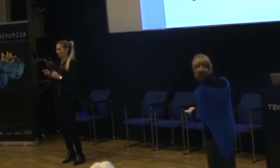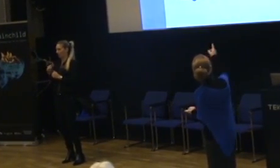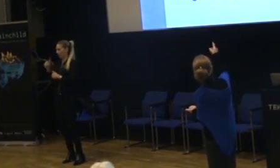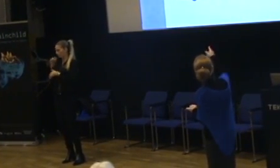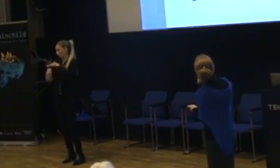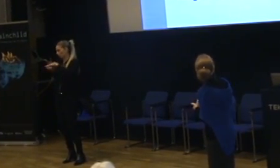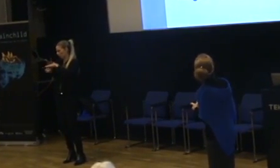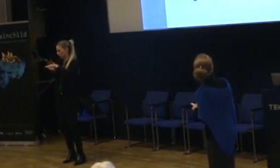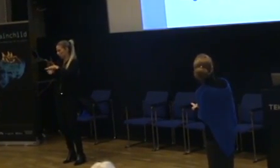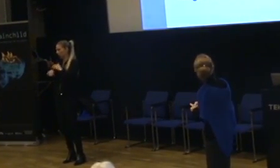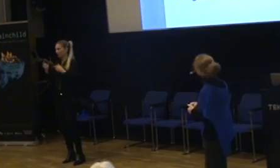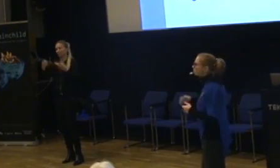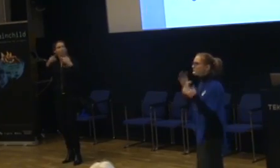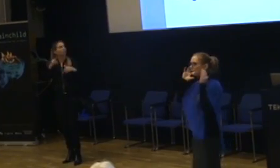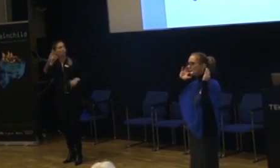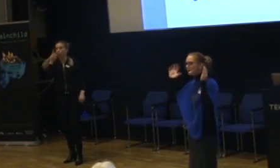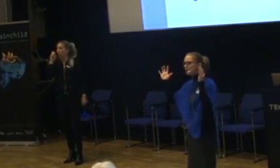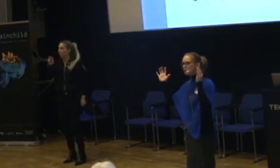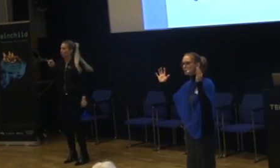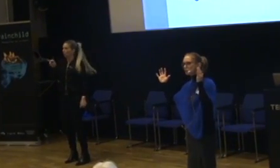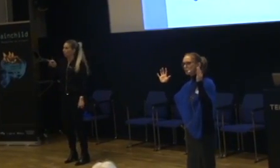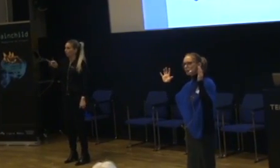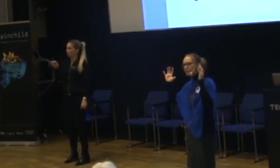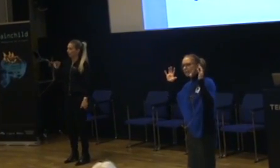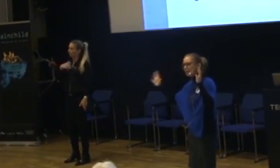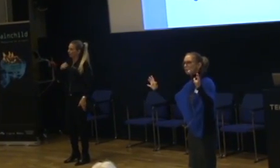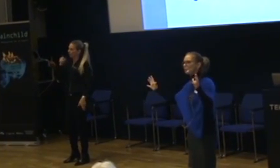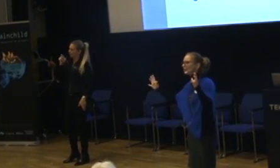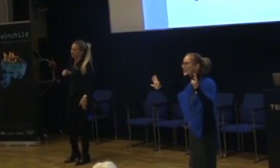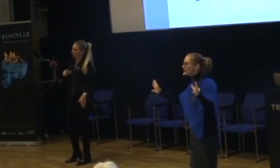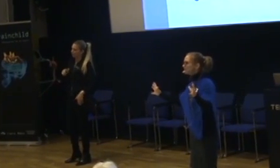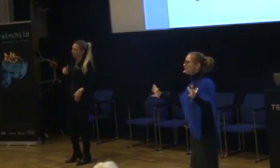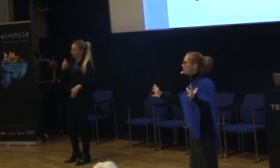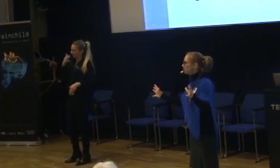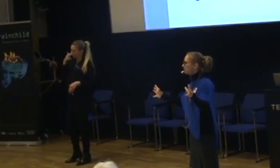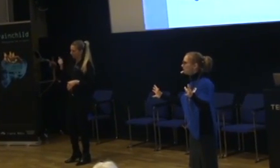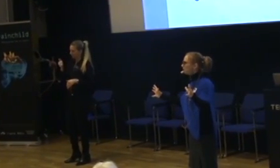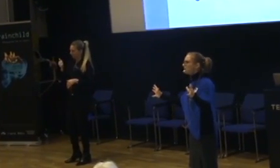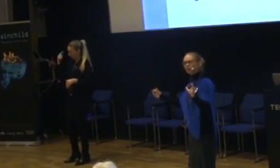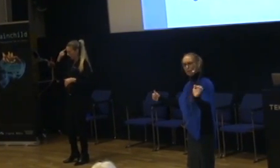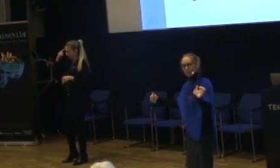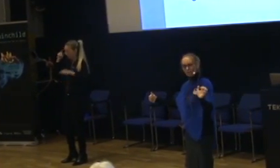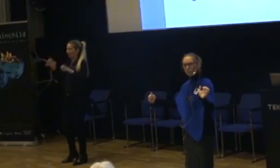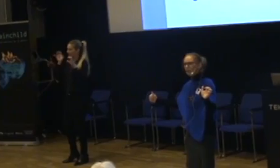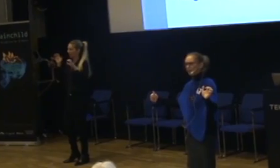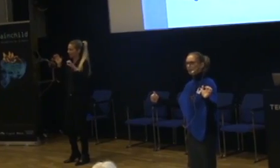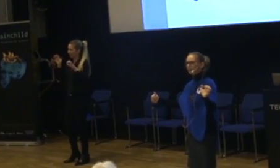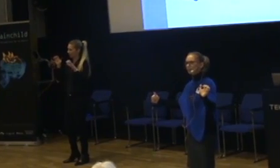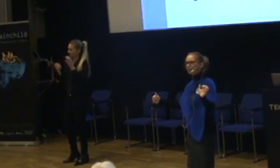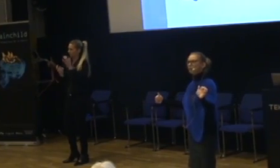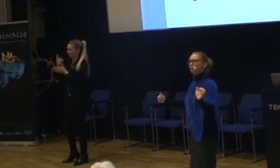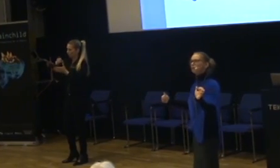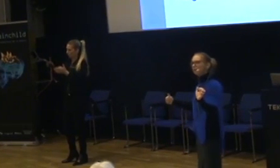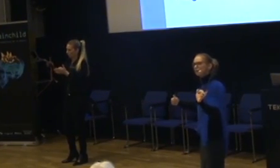Sen har vi Ron. Som jag tycker är den här personen som snabbt går in i skräckscenarierna. Han kan behöva lite hjälp med det.